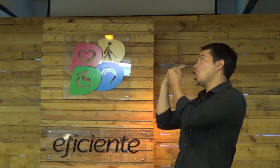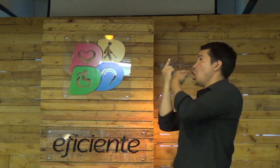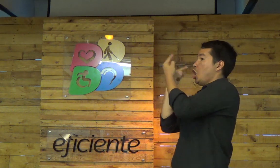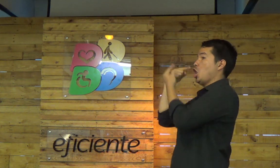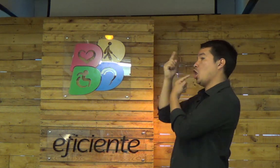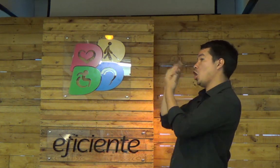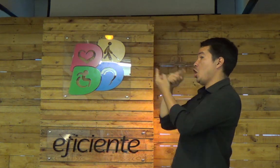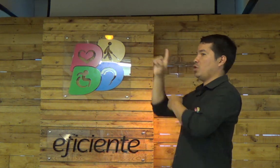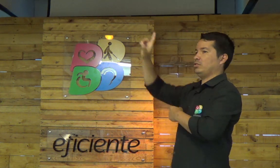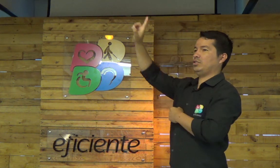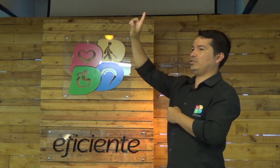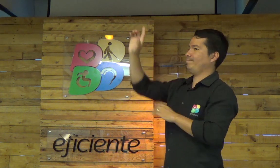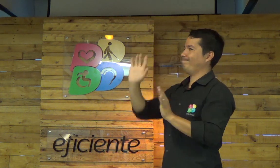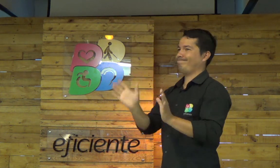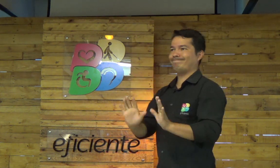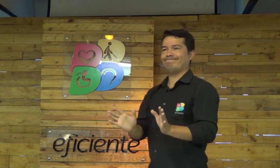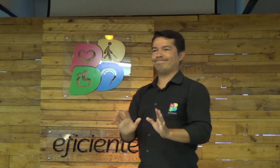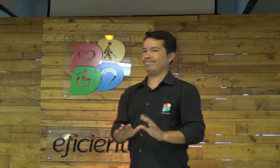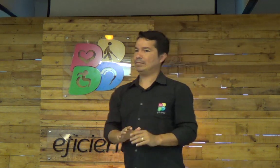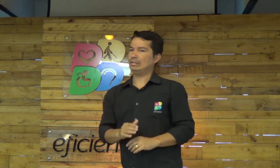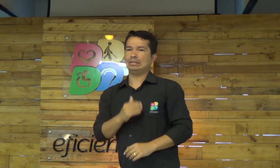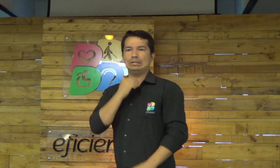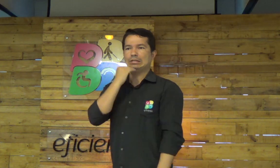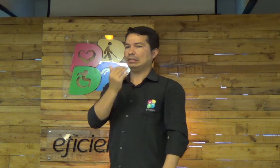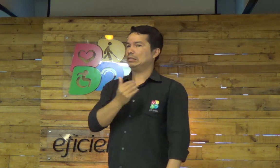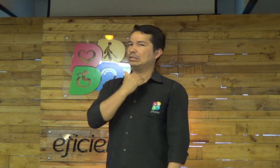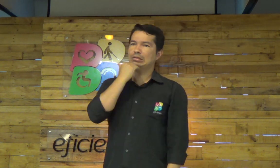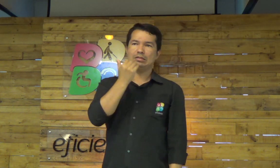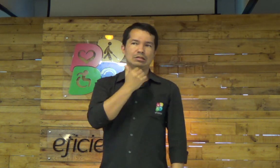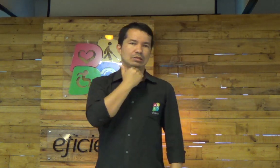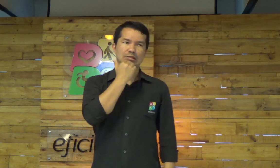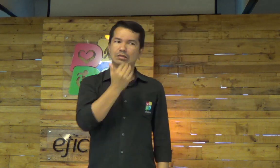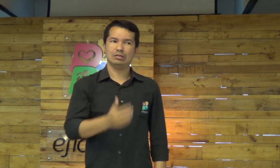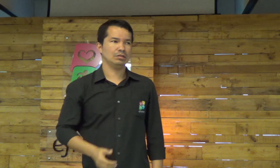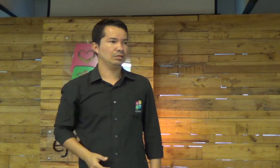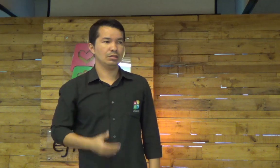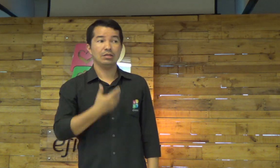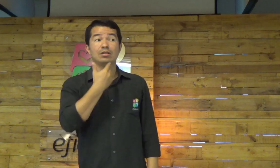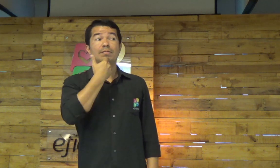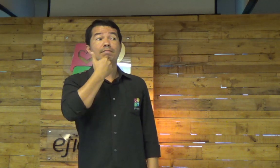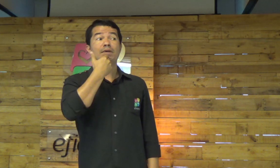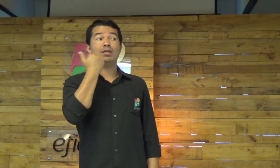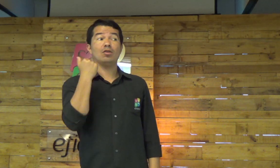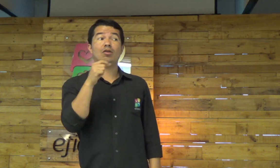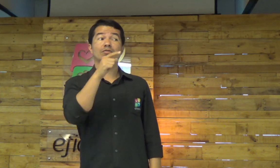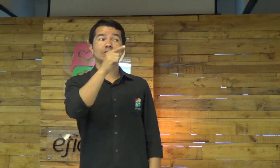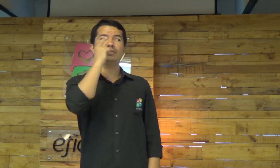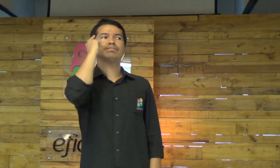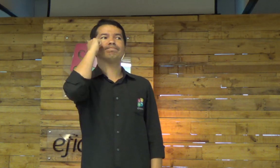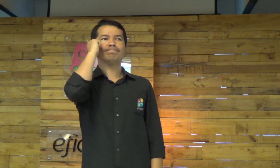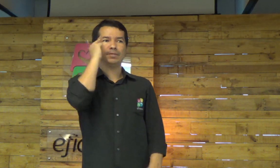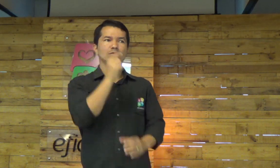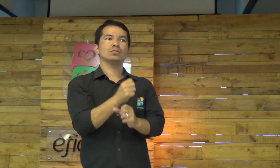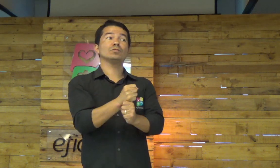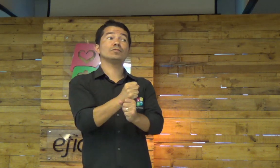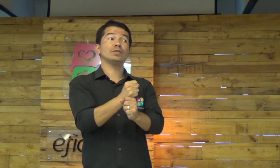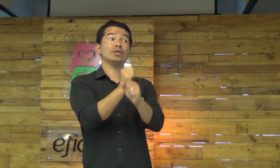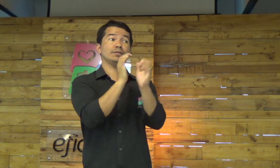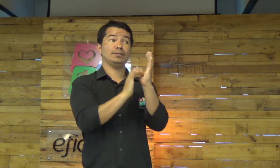Você sozinho, tentando dialogar e argumentar alguma coisa para Deus, é impossível. É melhor você pensar